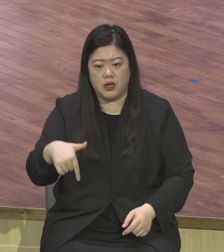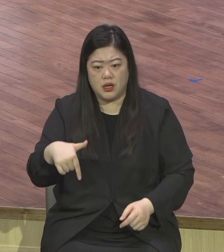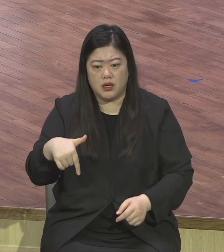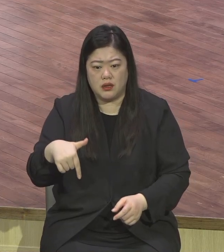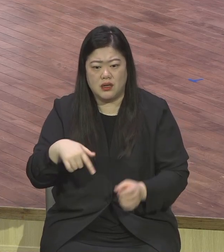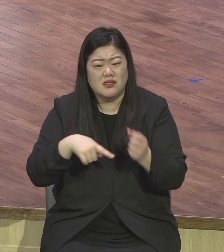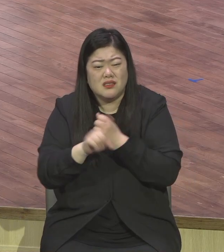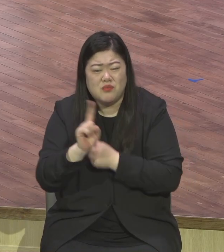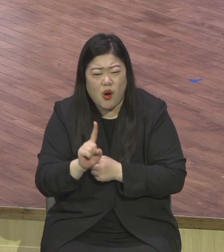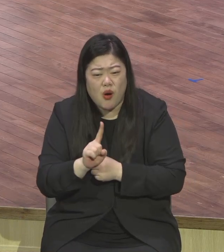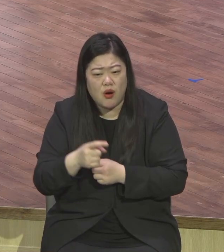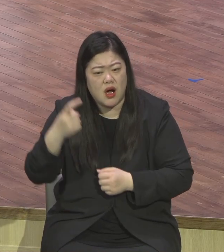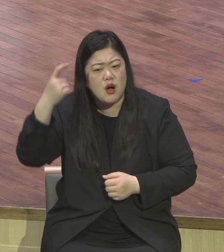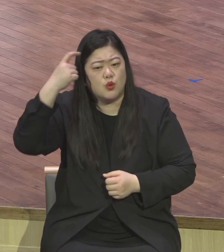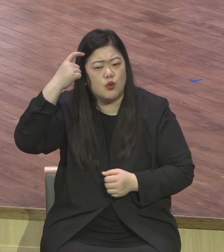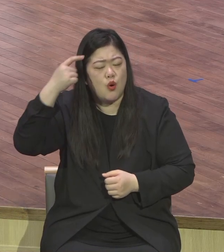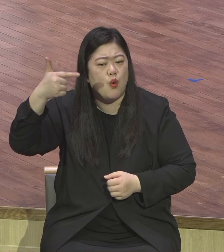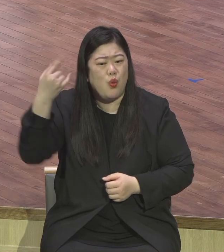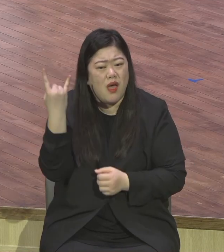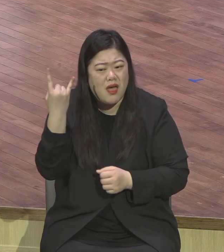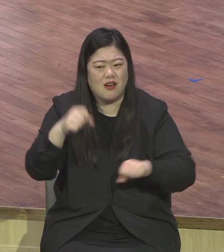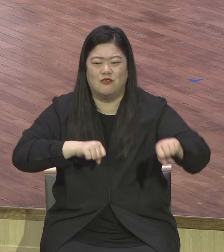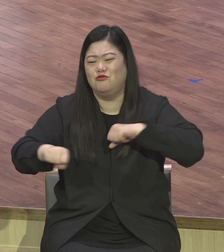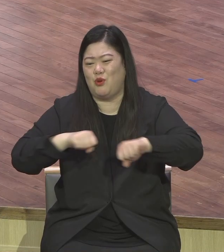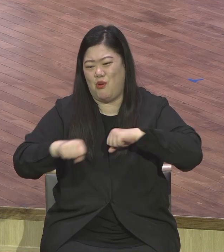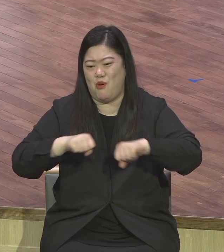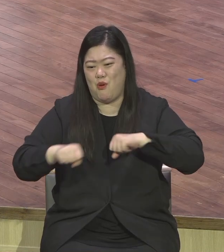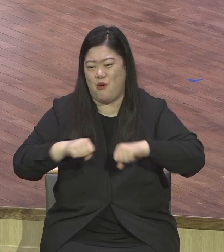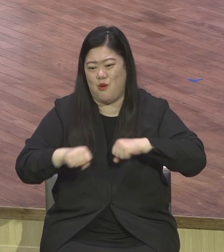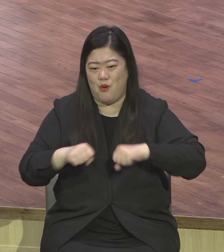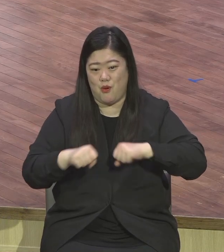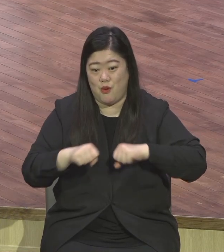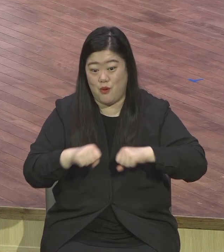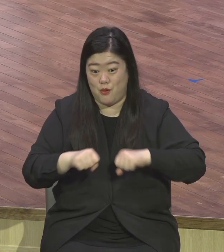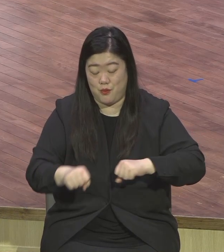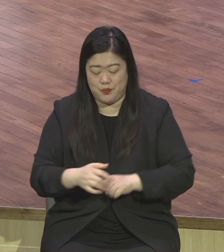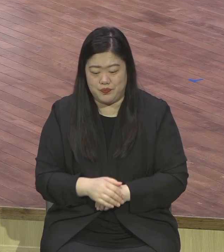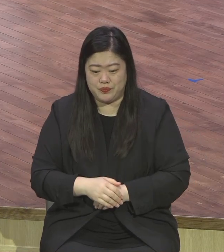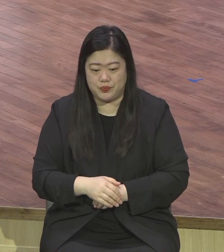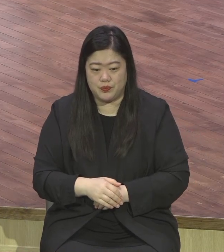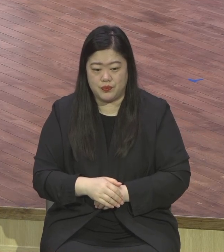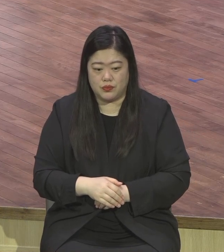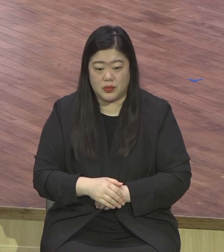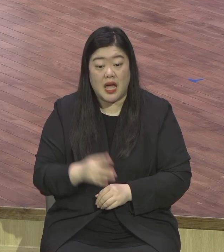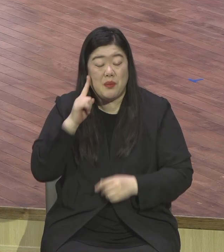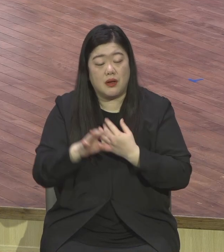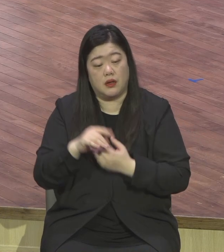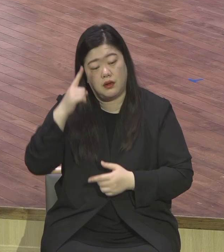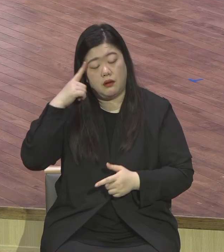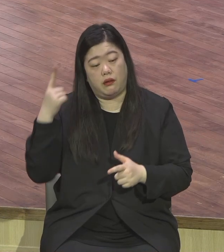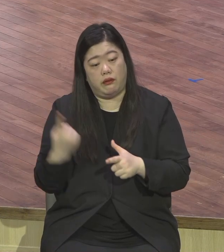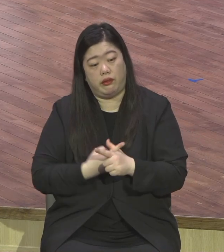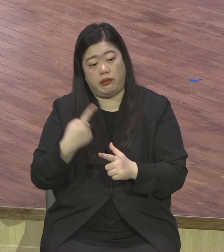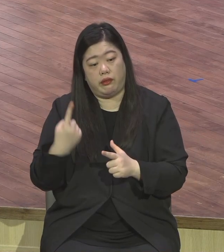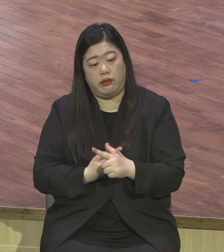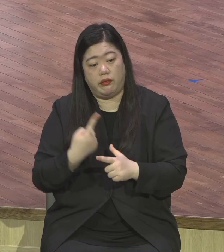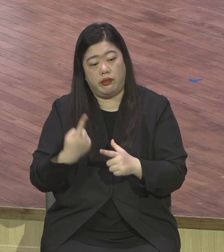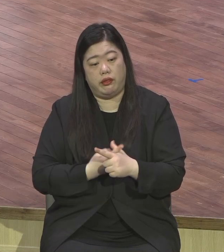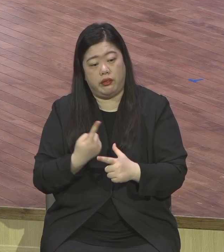노화를 늦출 수 있다 뇌의 노화를 늦출 수 있다 운동을 많이 하면 뇌의